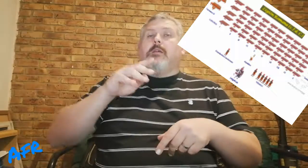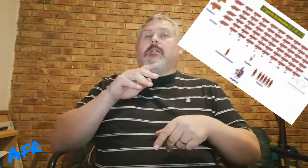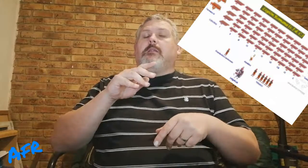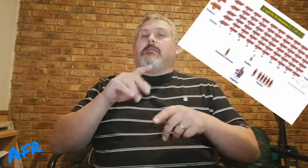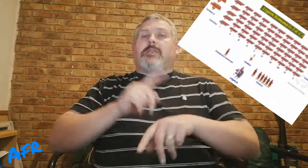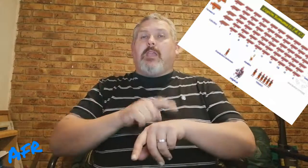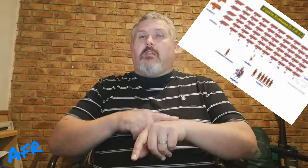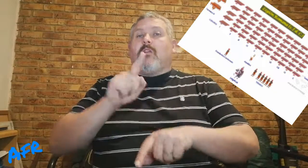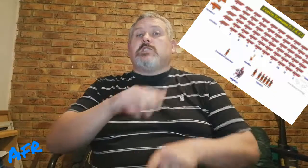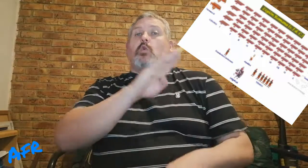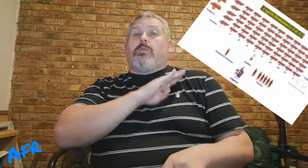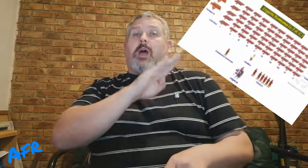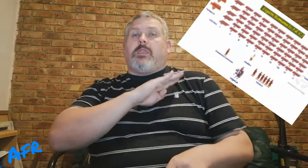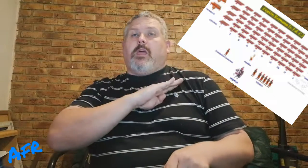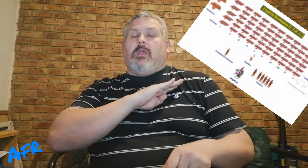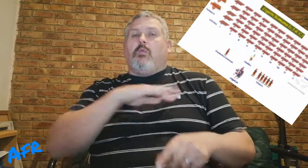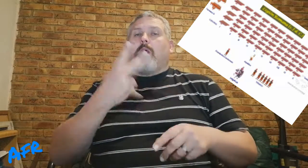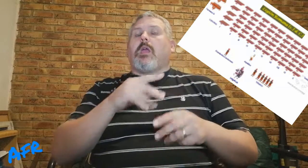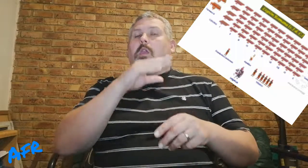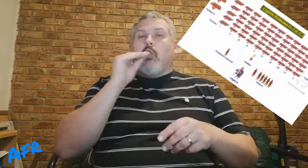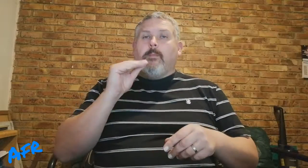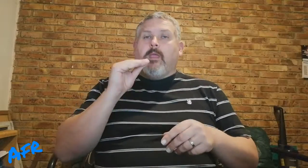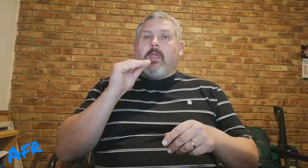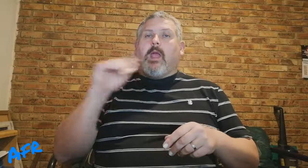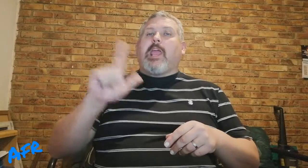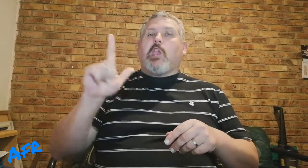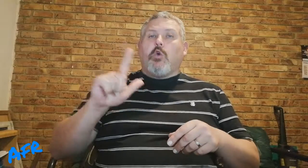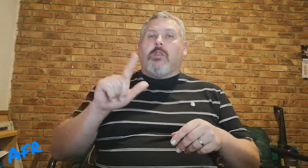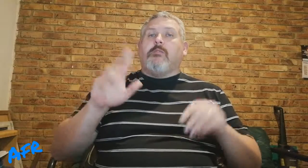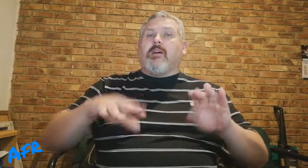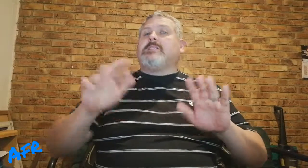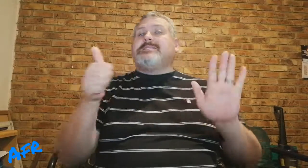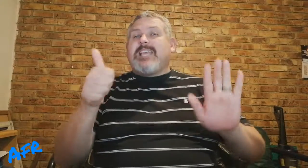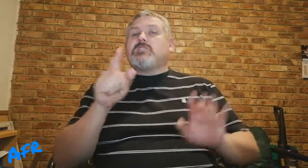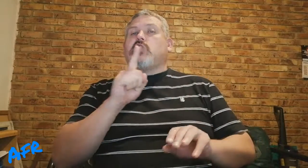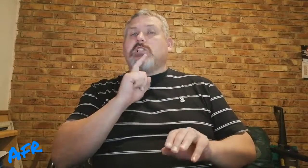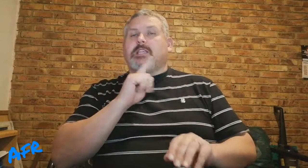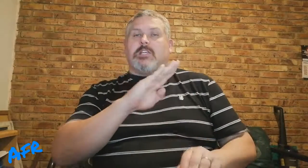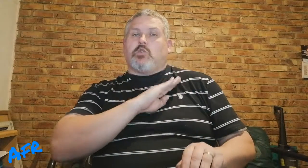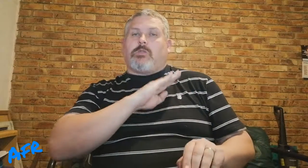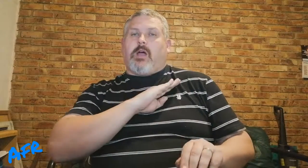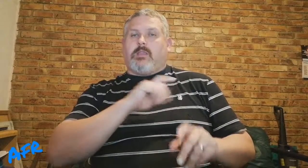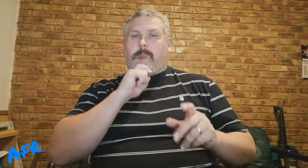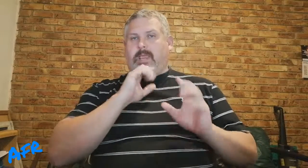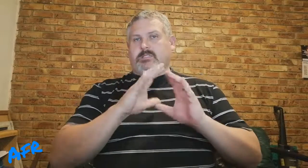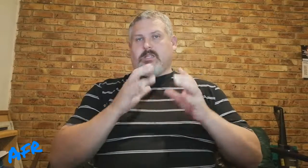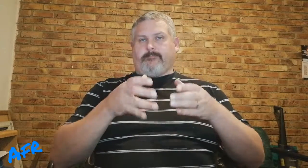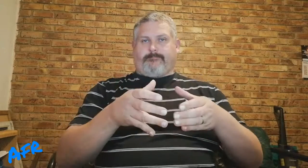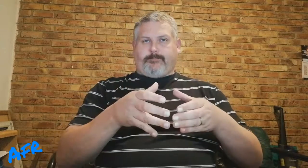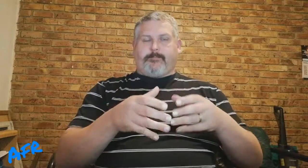tyd was die soldaten ook genoem Legioen, van sestduisend soldaten mense.